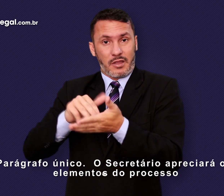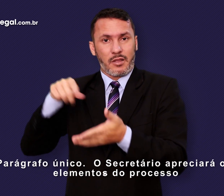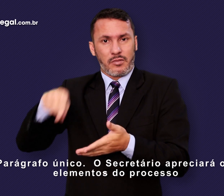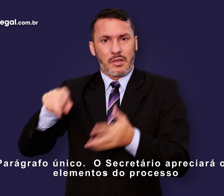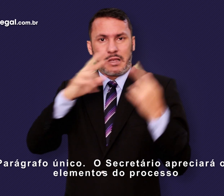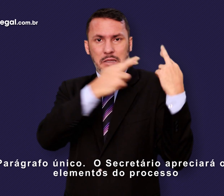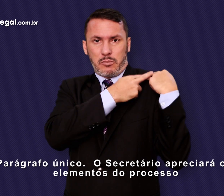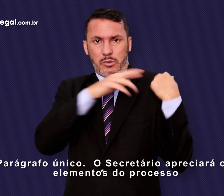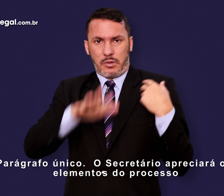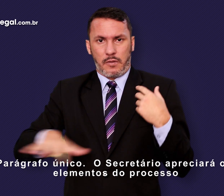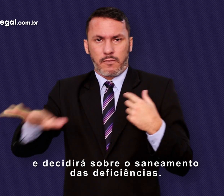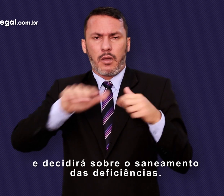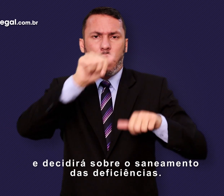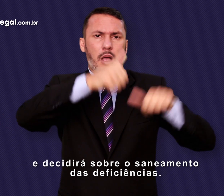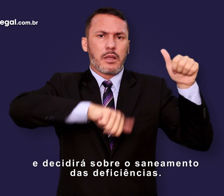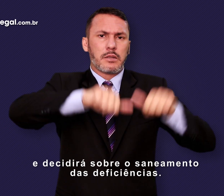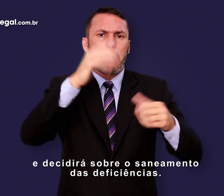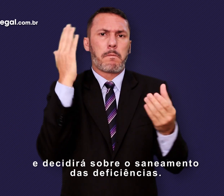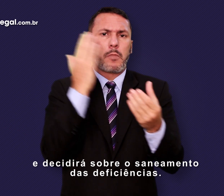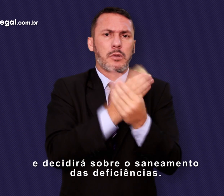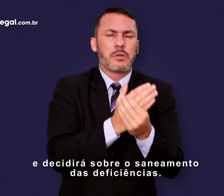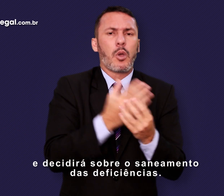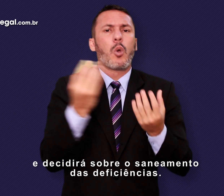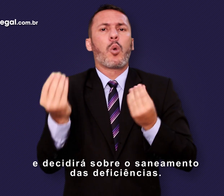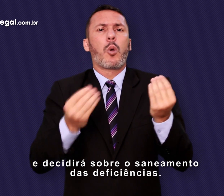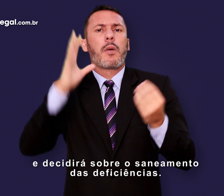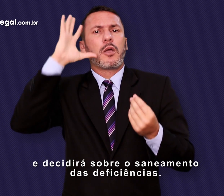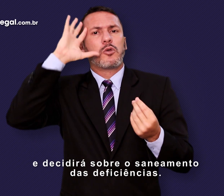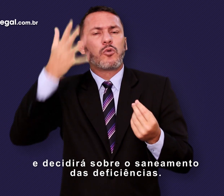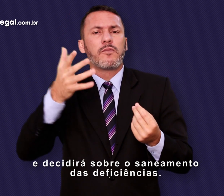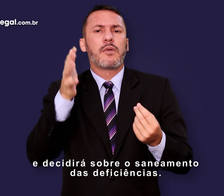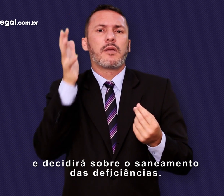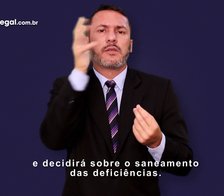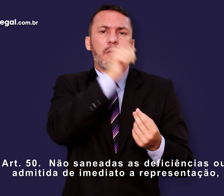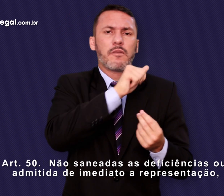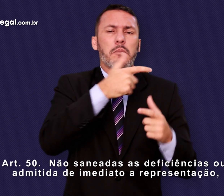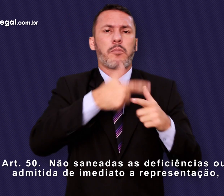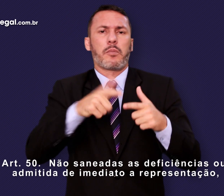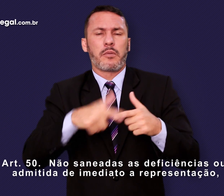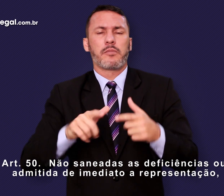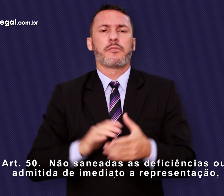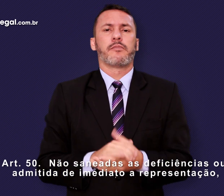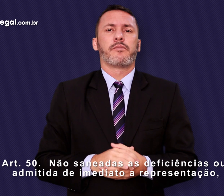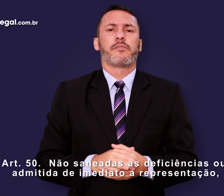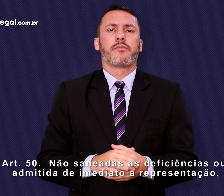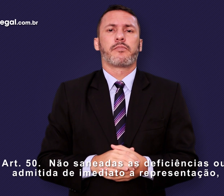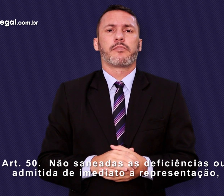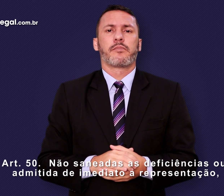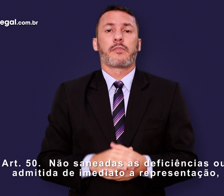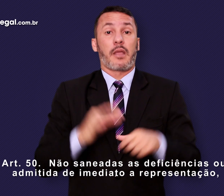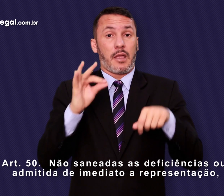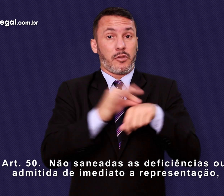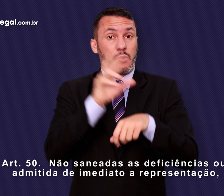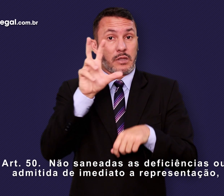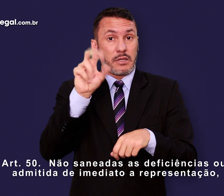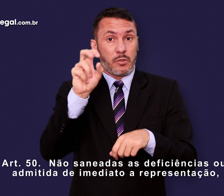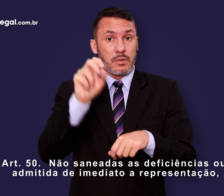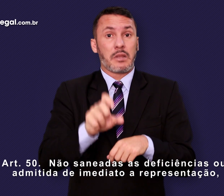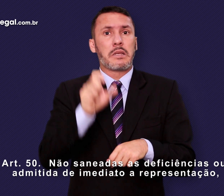elementos do processo e decidirá sobre o saneamento das deficiências. Artigo 50. Não saneadas as deficiências ou